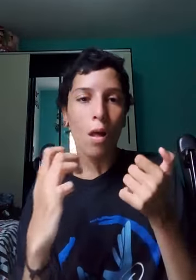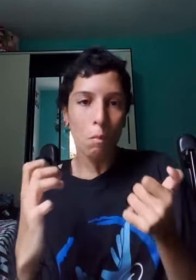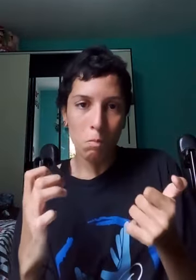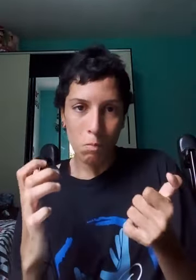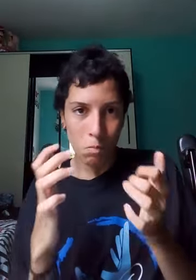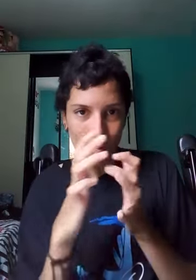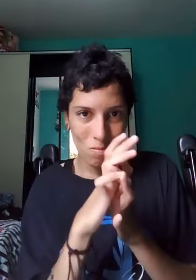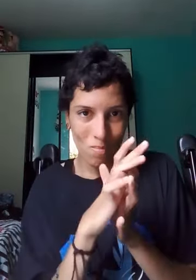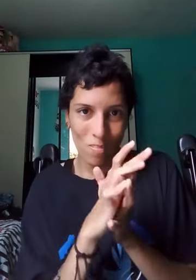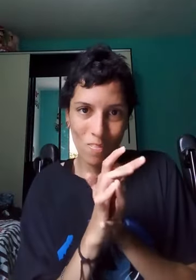ao Você!